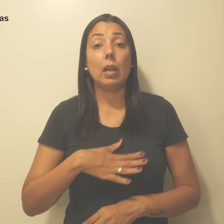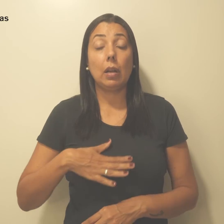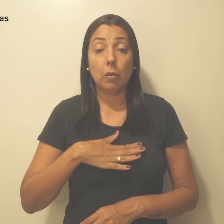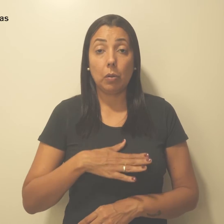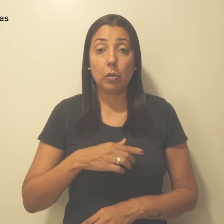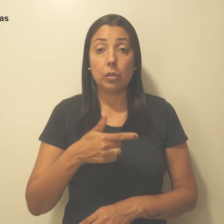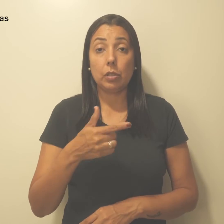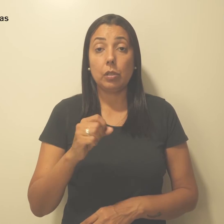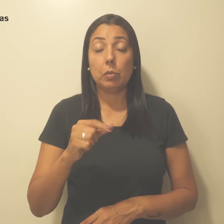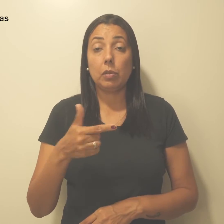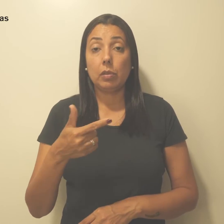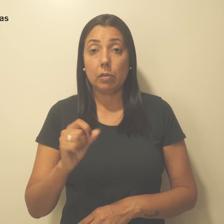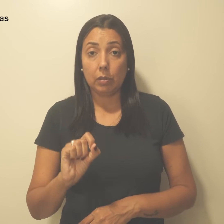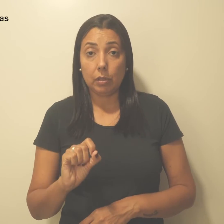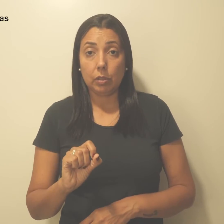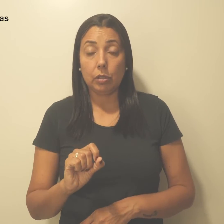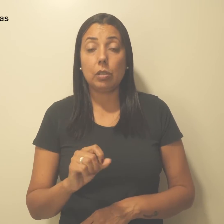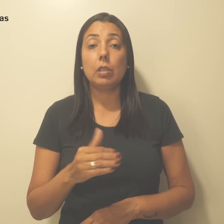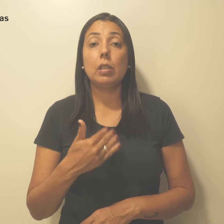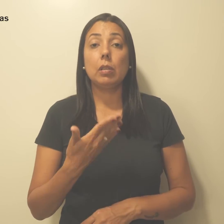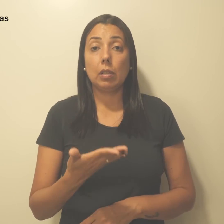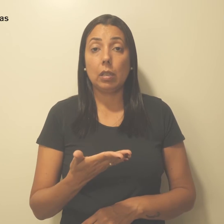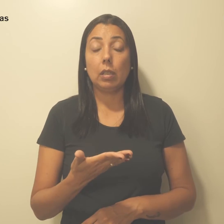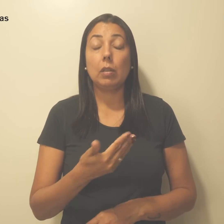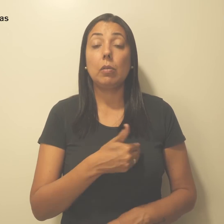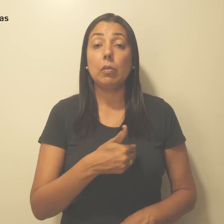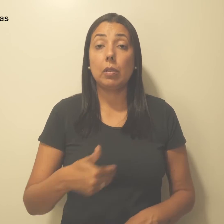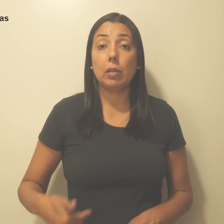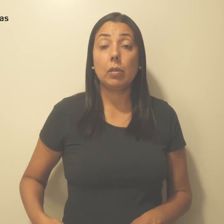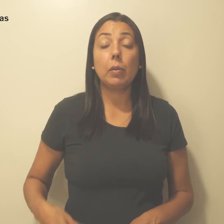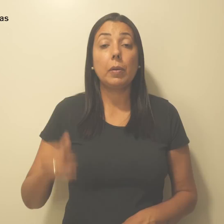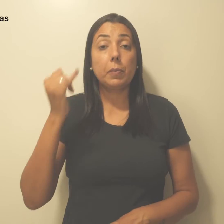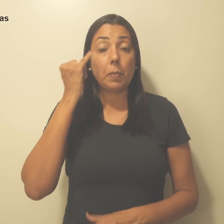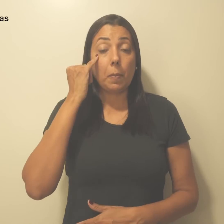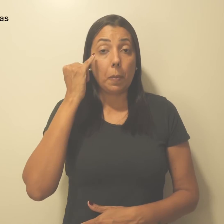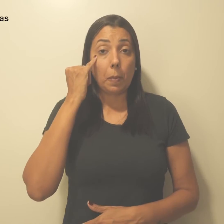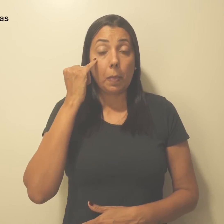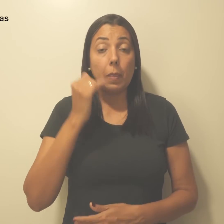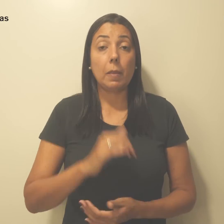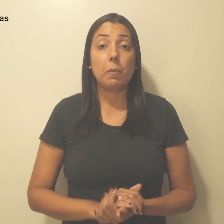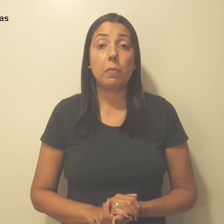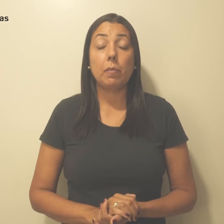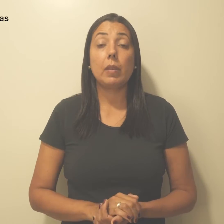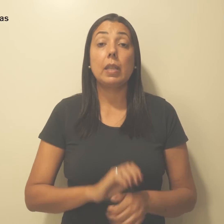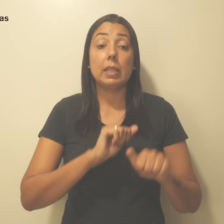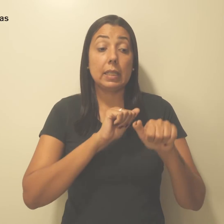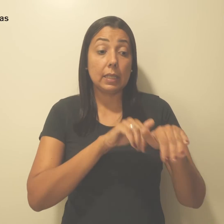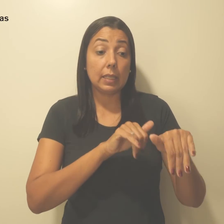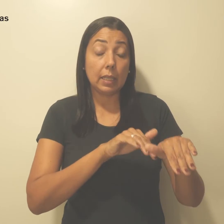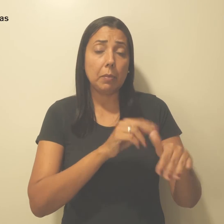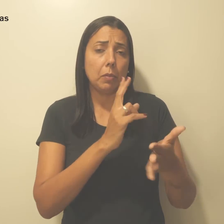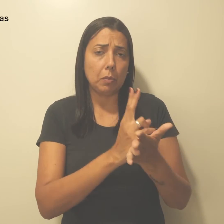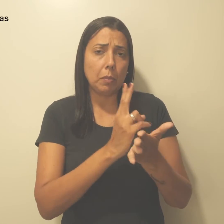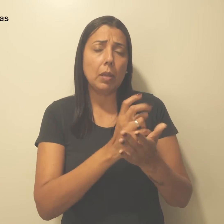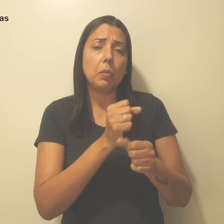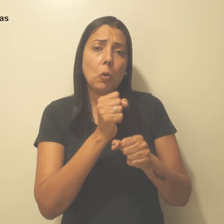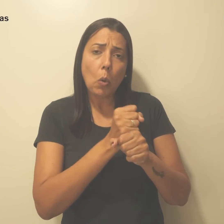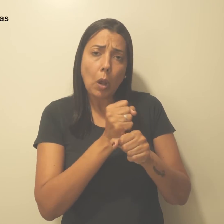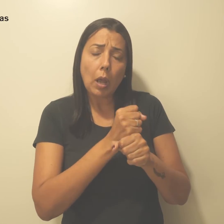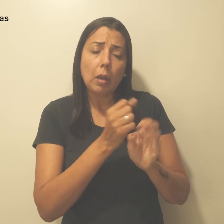2020 e sancionado pelo governador Ibanez Rocha em setembro daquele ano. A proposta